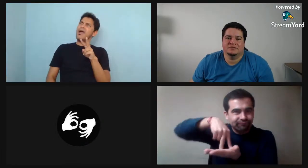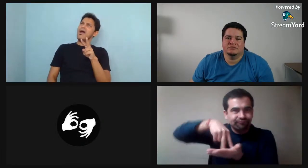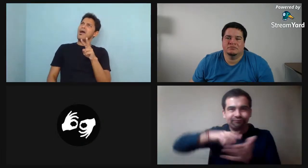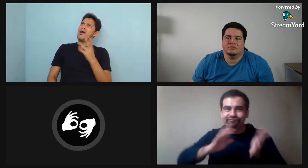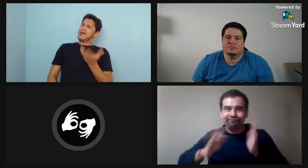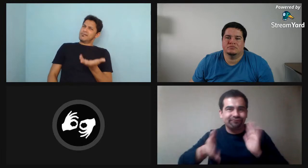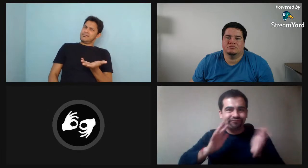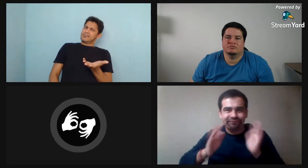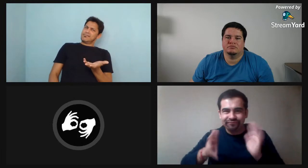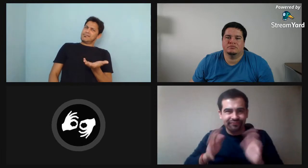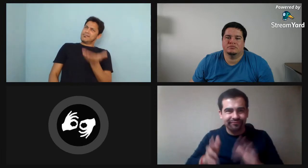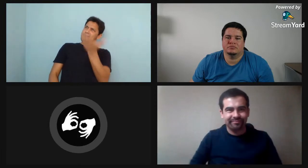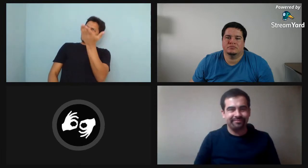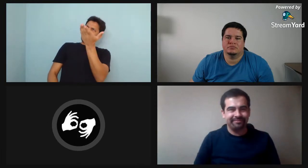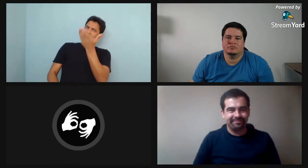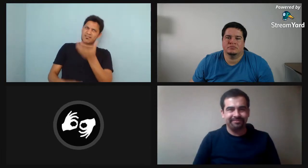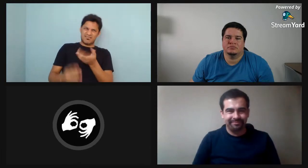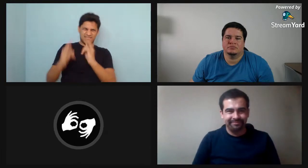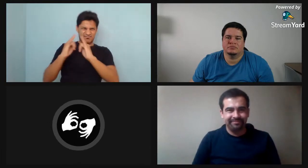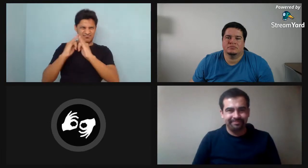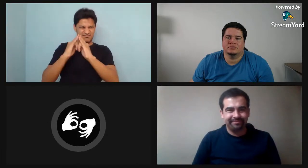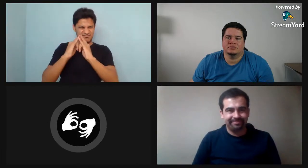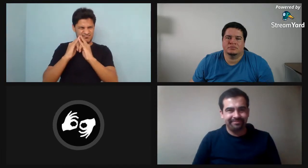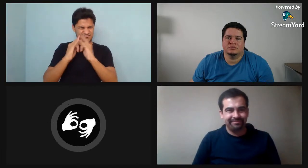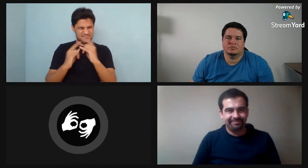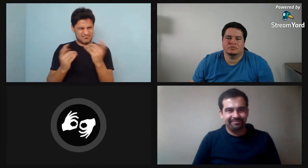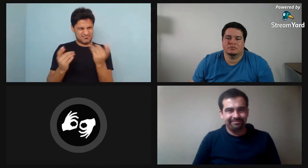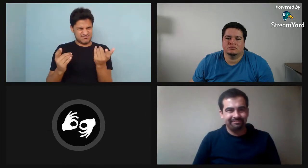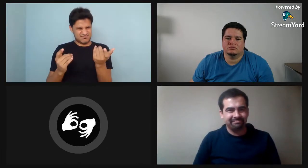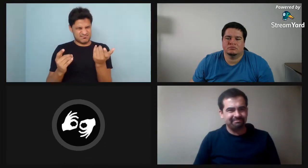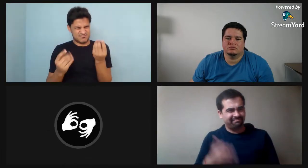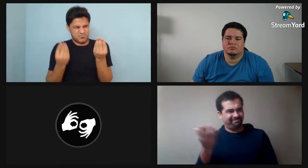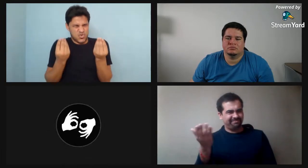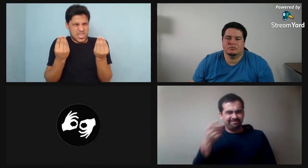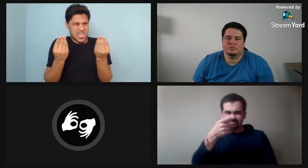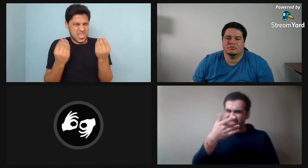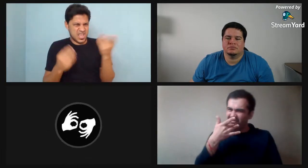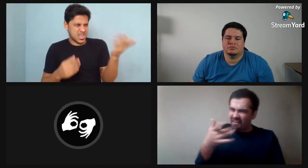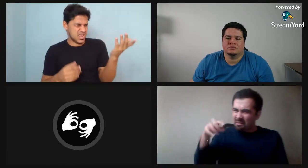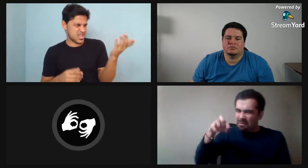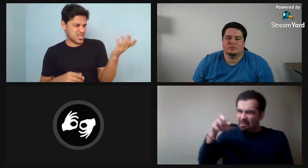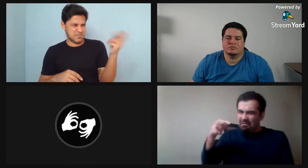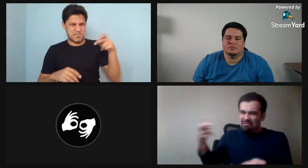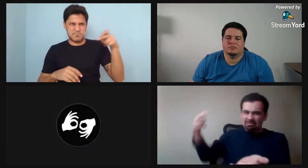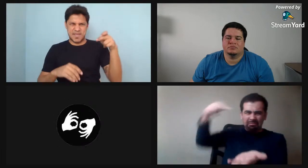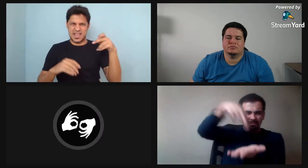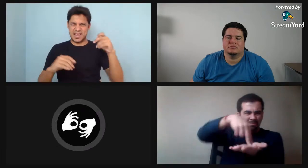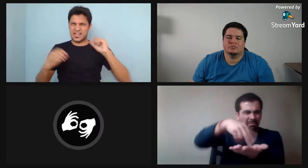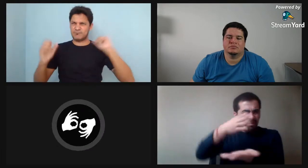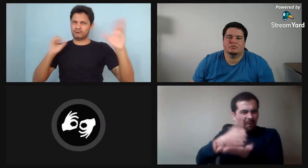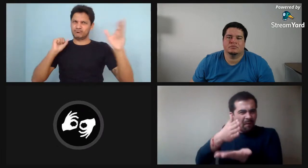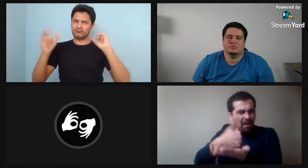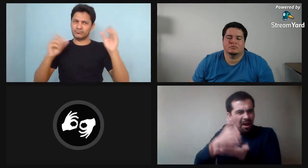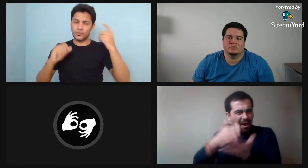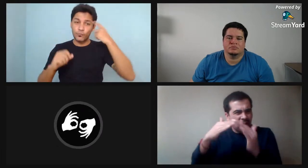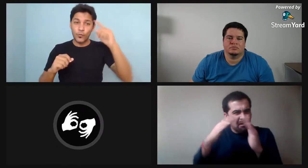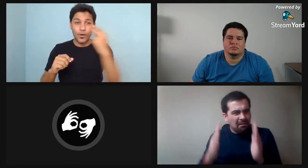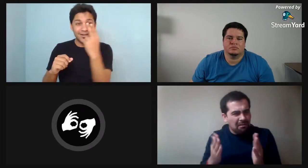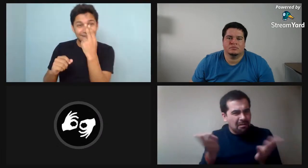Mi papá, él se paraba enfrente de todo y yo lo miraba y era como, ¿por qué mi papá está aquí en la